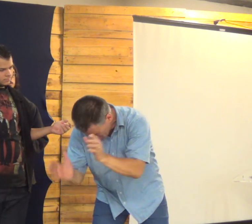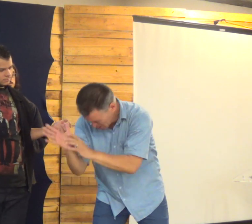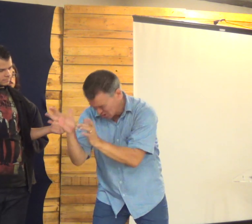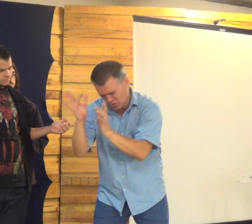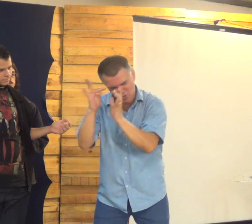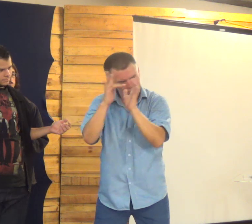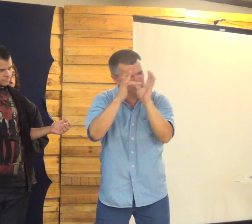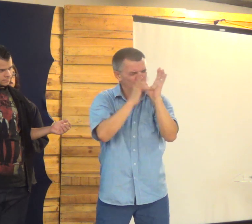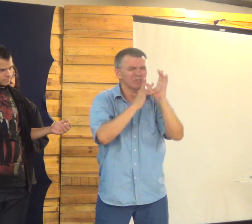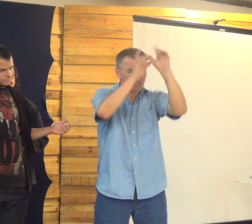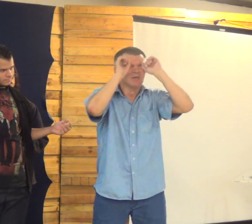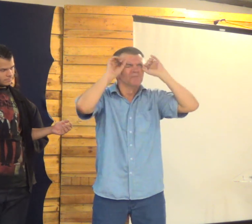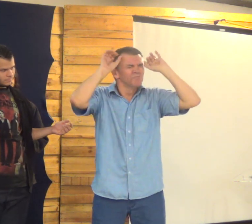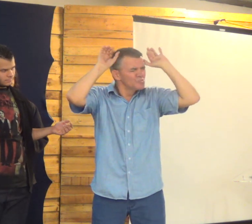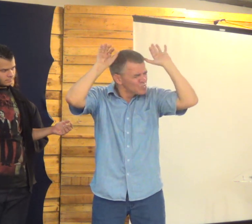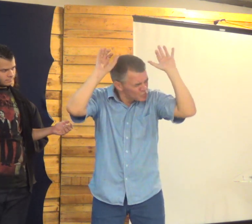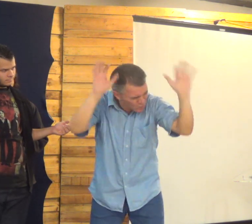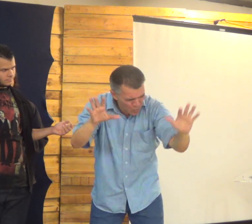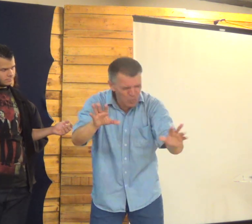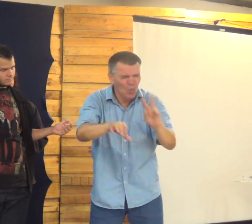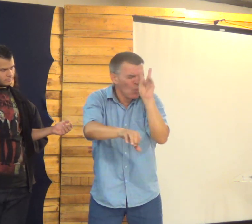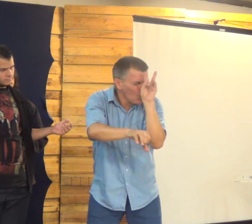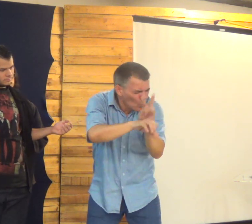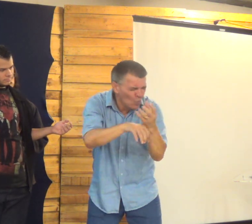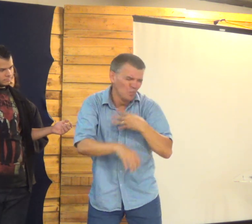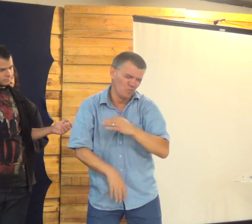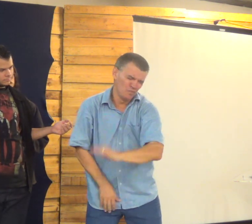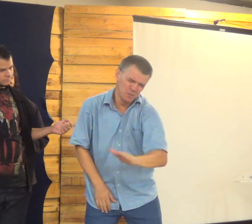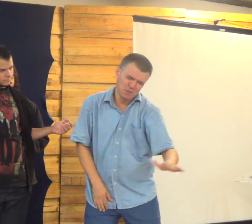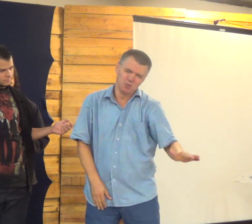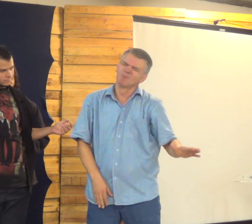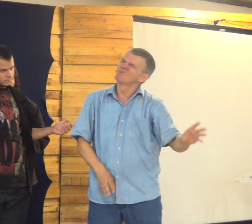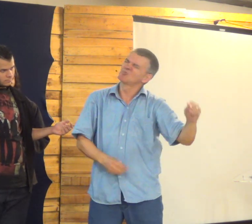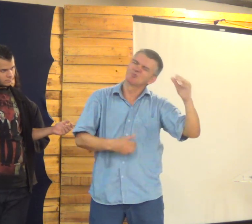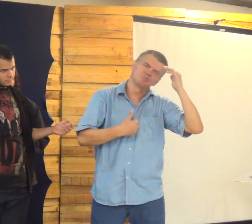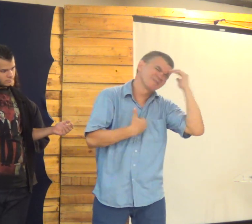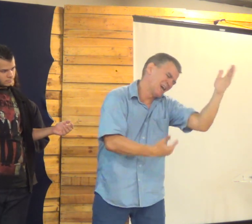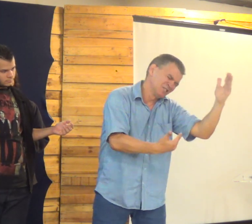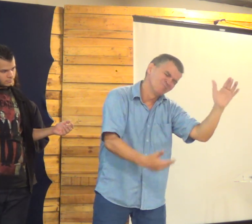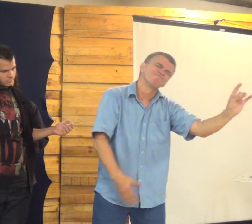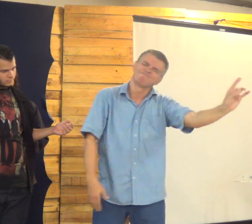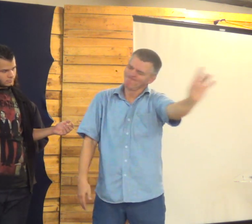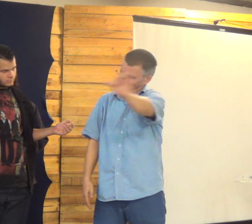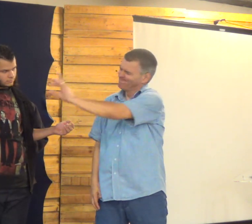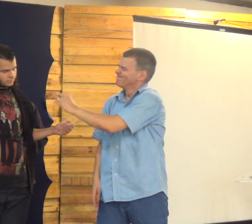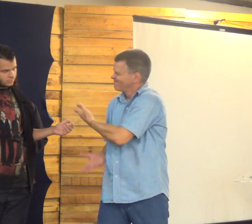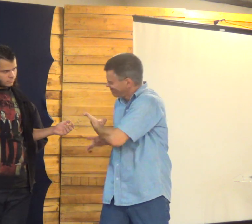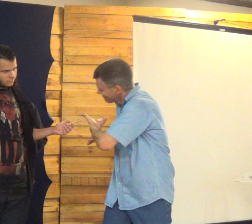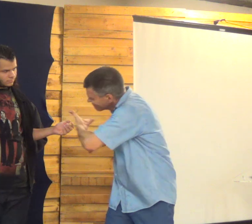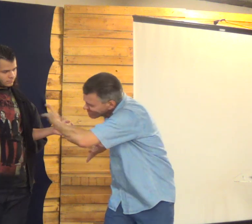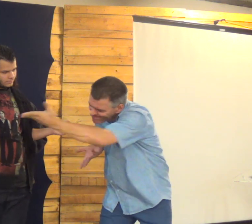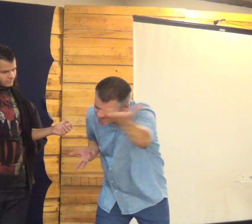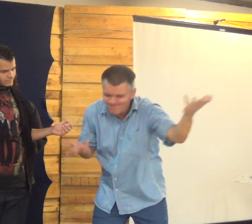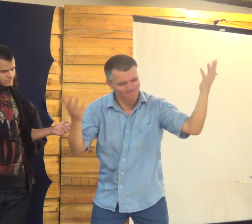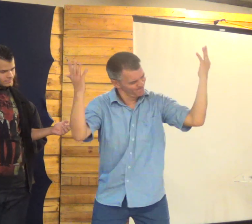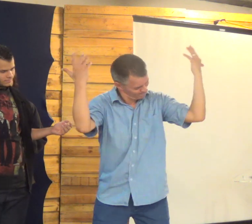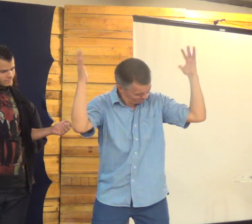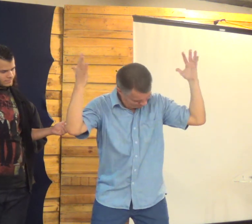Em nome de Jesus Que eu peço que o Senhor abençoe E cuide da vida dos pequenos Agradeço pela vida Dos que estão aqui também